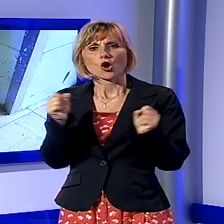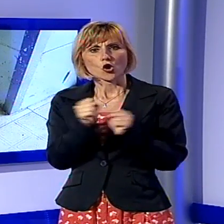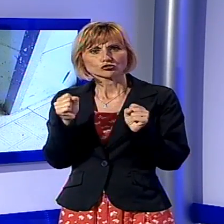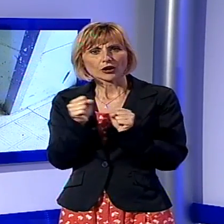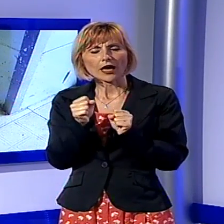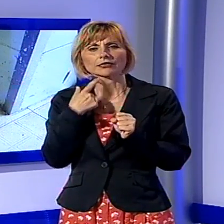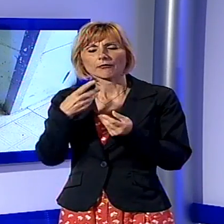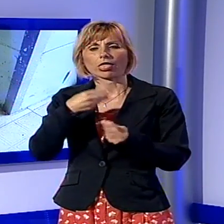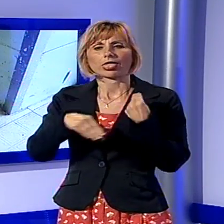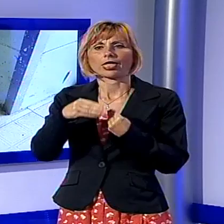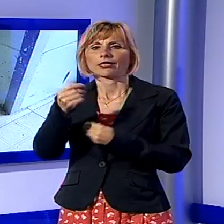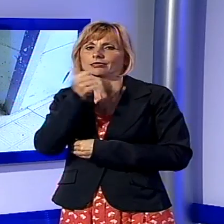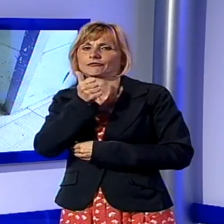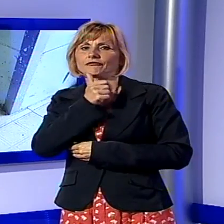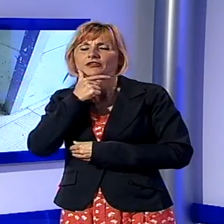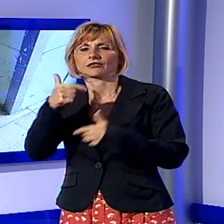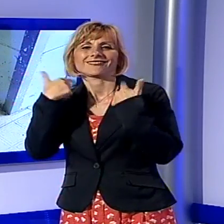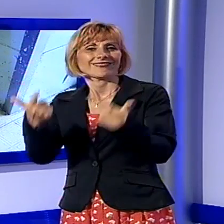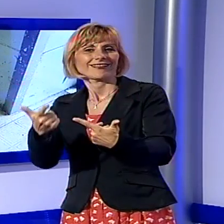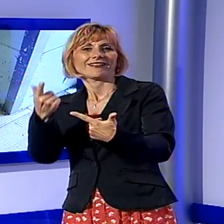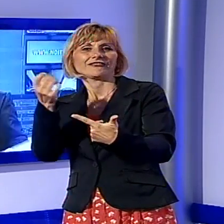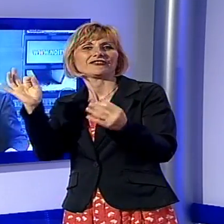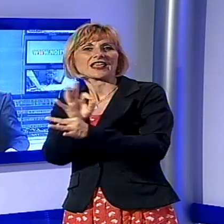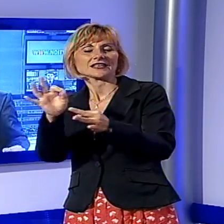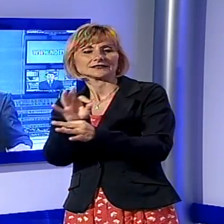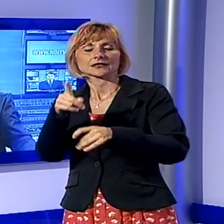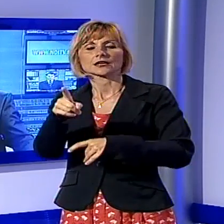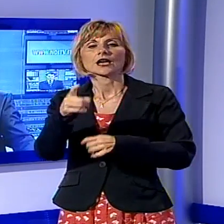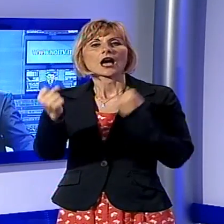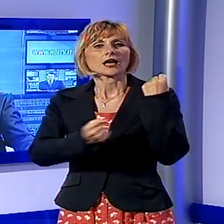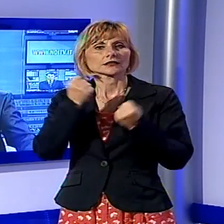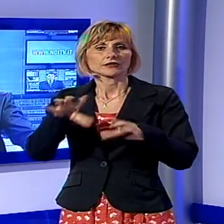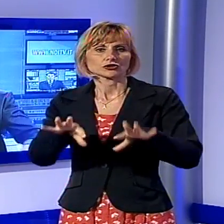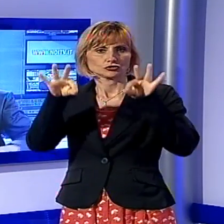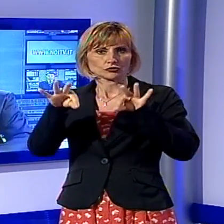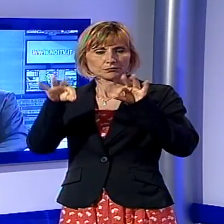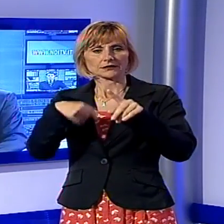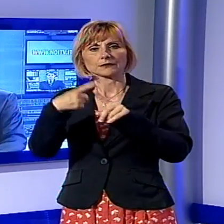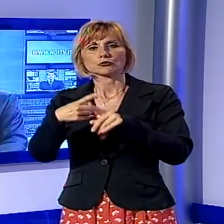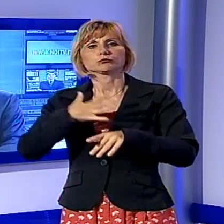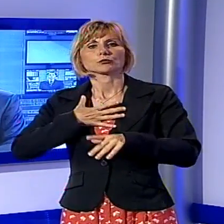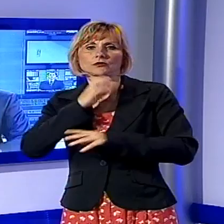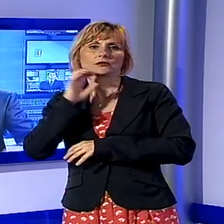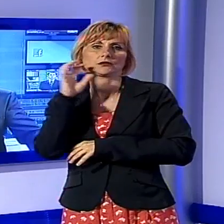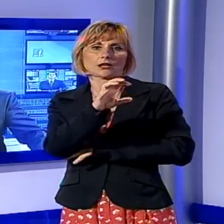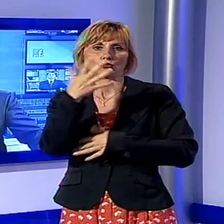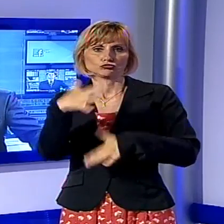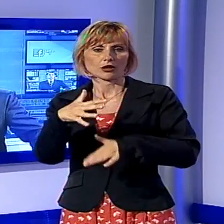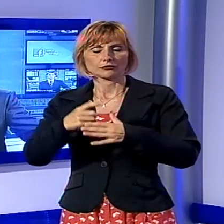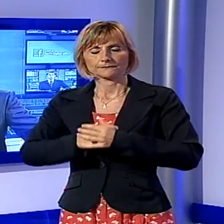'attività del ristorante è stata sospesa e il gestore denunciato. E adesso parliamo dell'usura, un